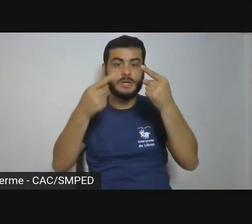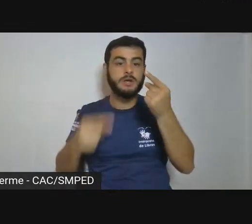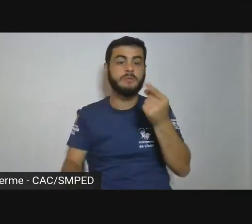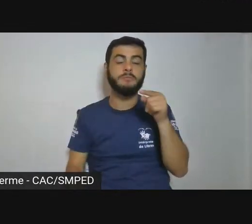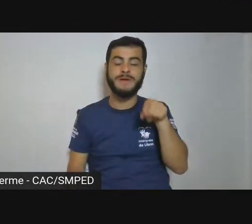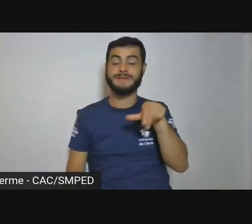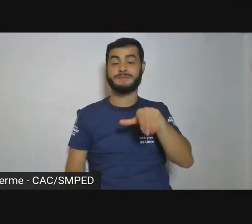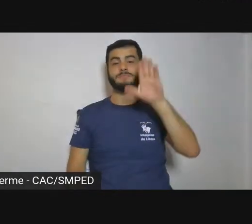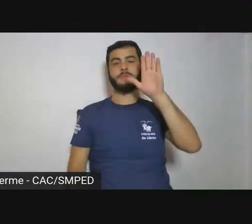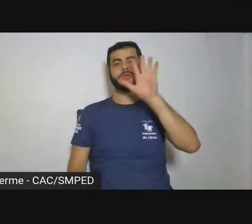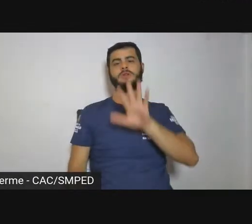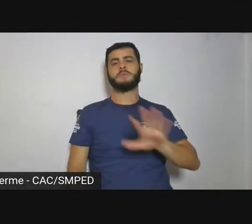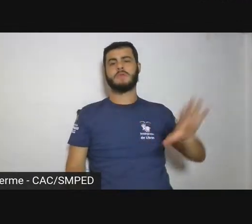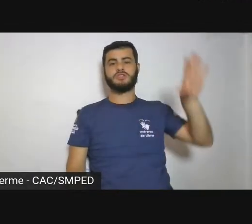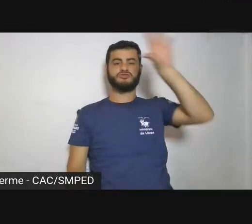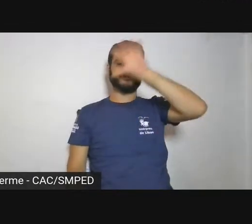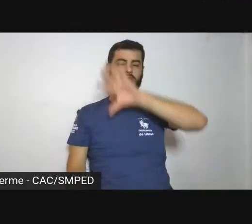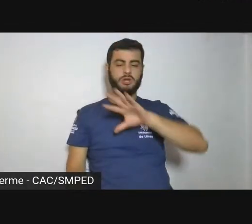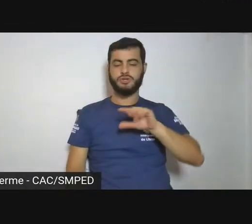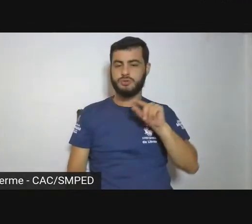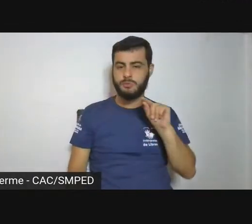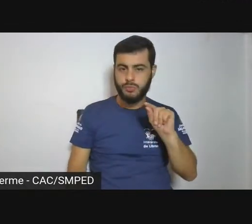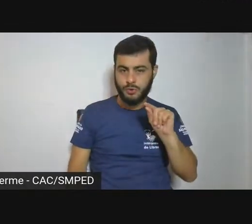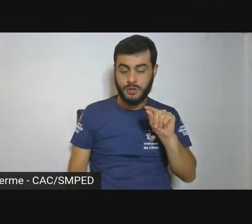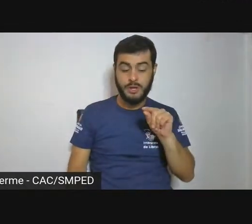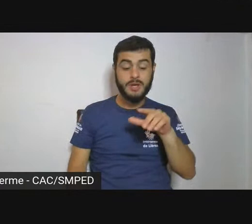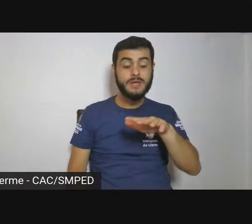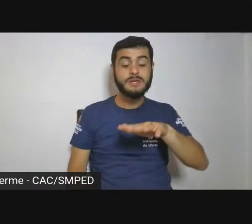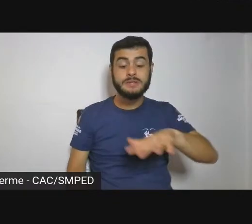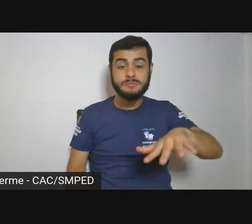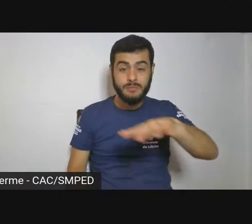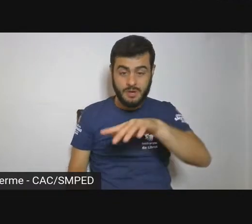O espaço, a meu ver, ele foi